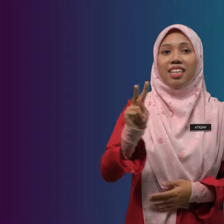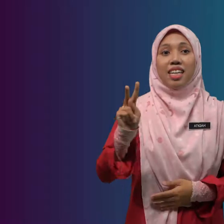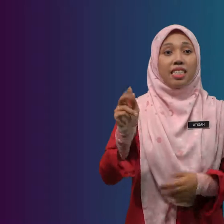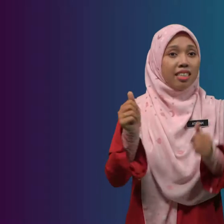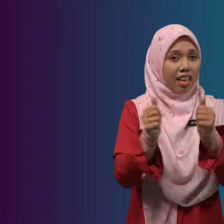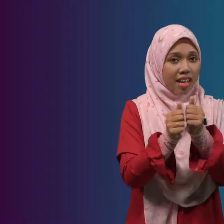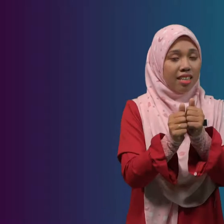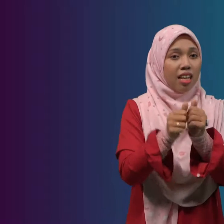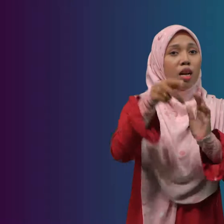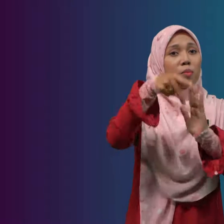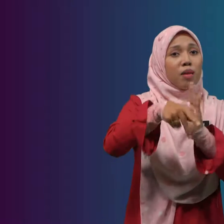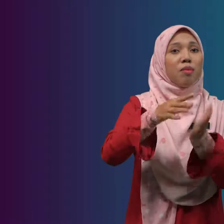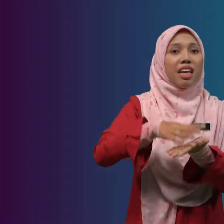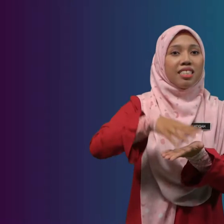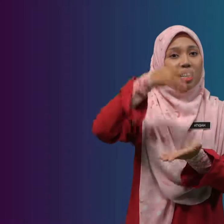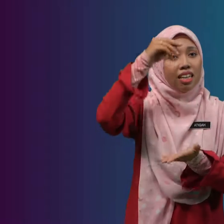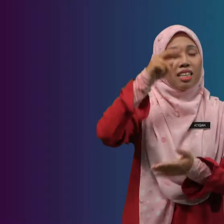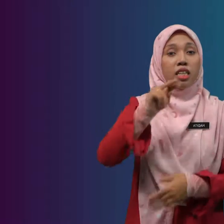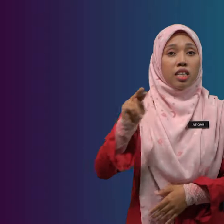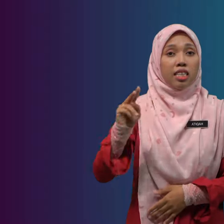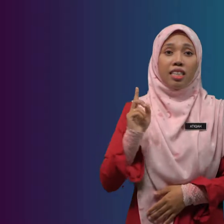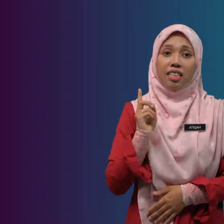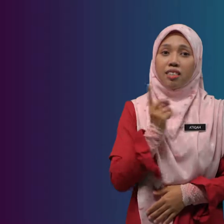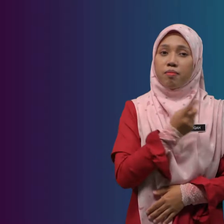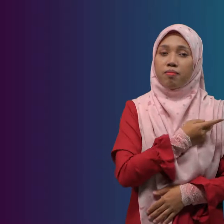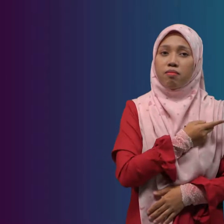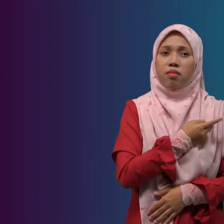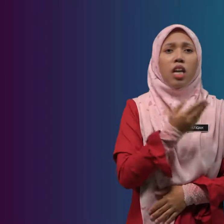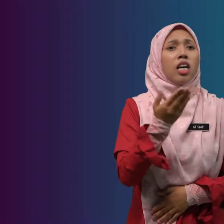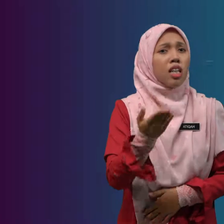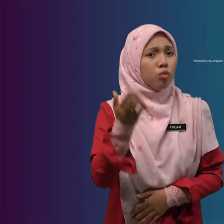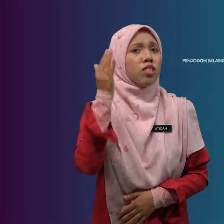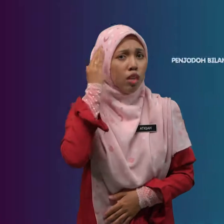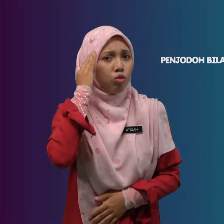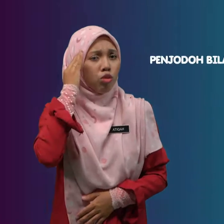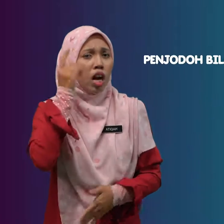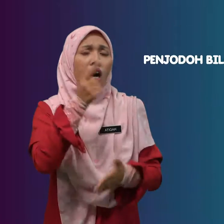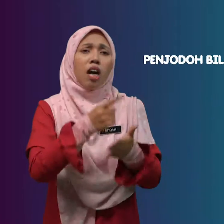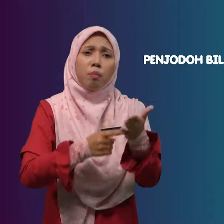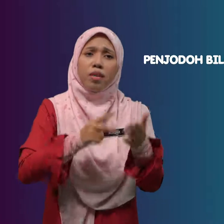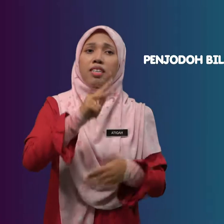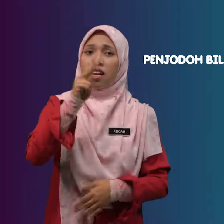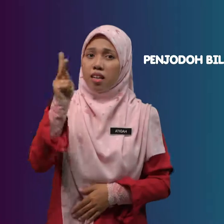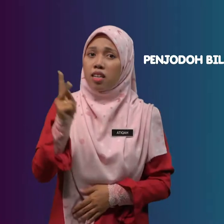dengan pembelajaran kita. Kamu tahu apakah